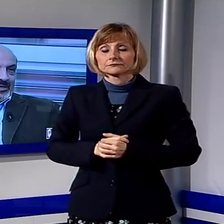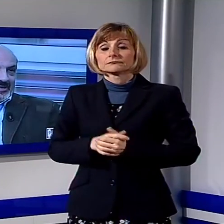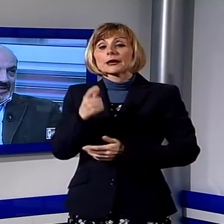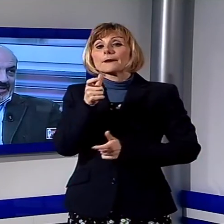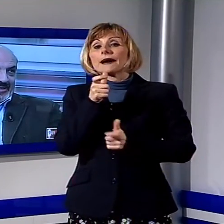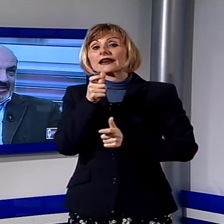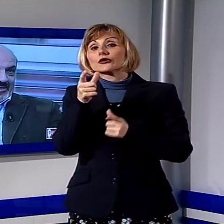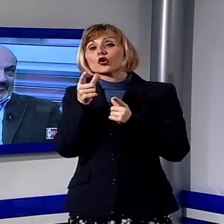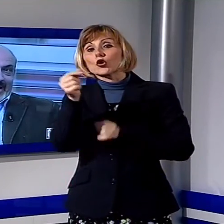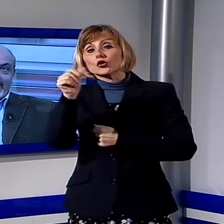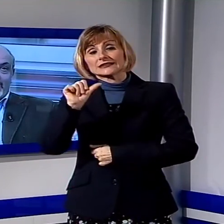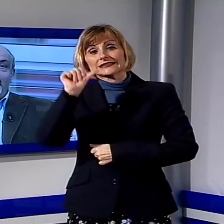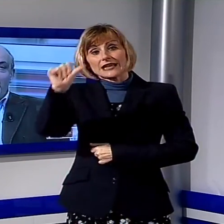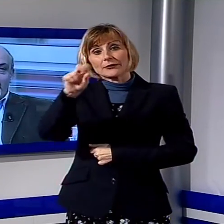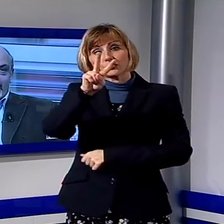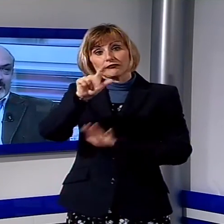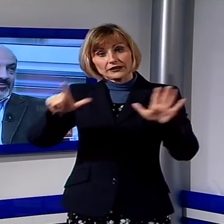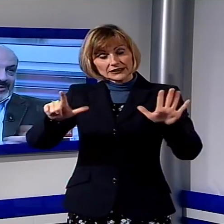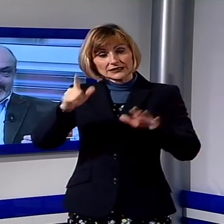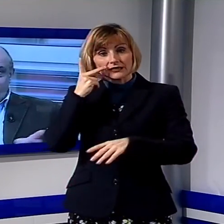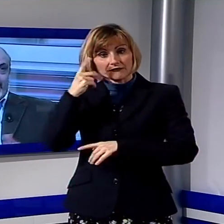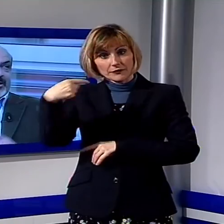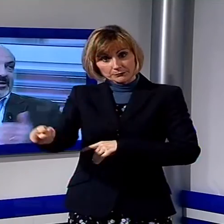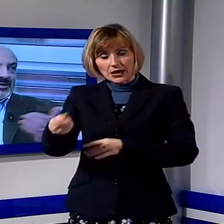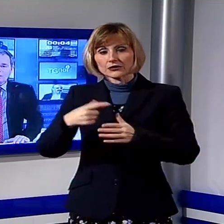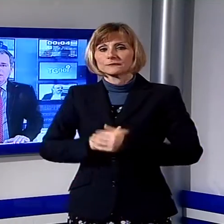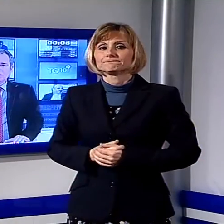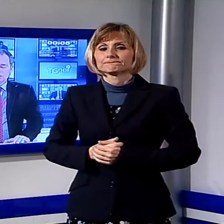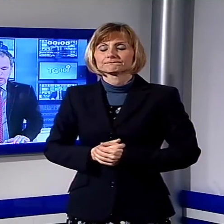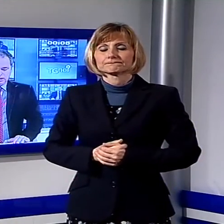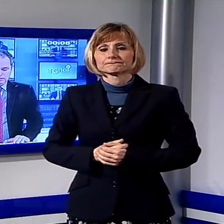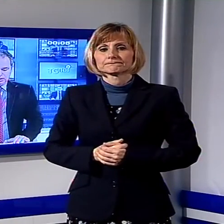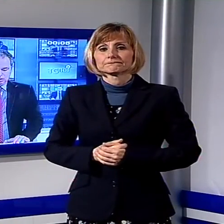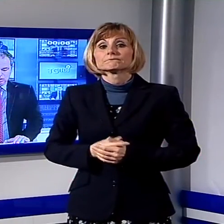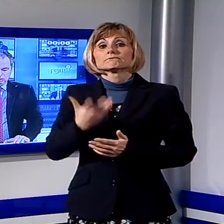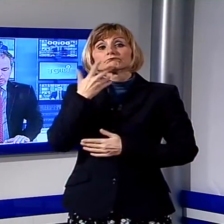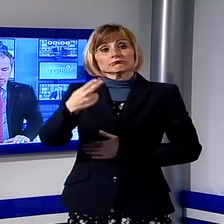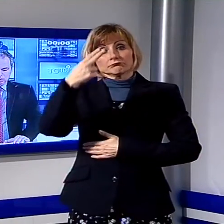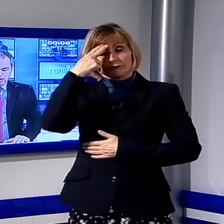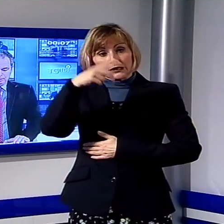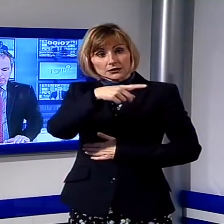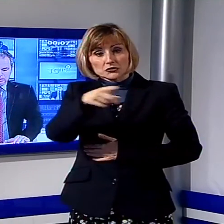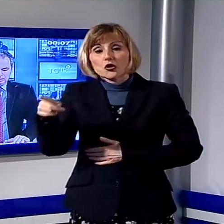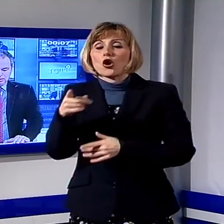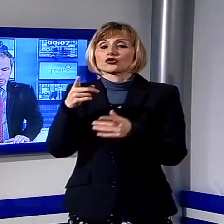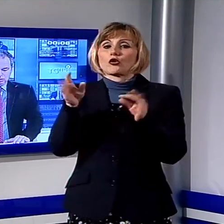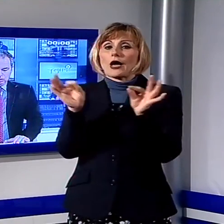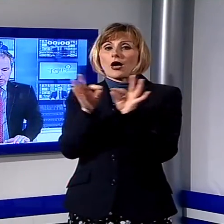sabato 27 febbraio. Prima di chiudere vi ricordo l'appuntamento con